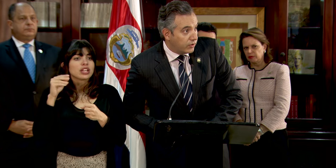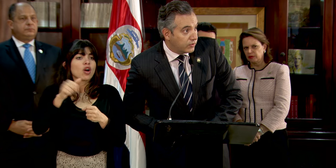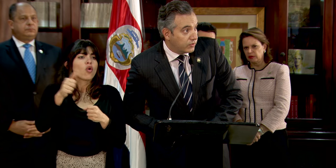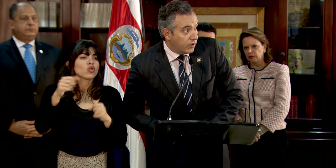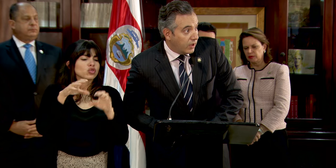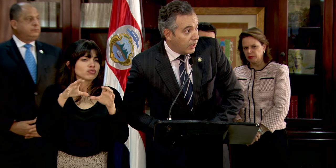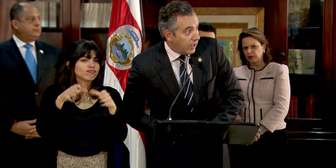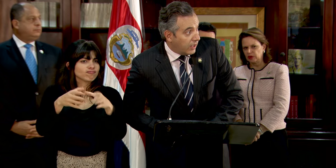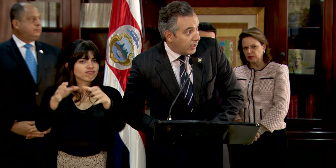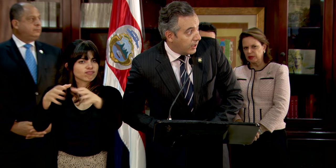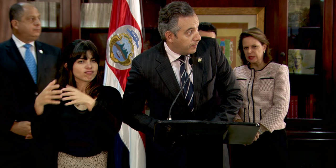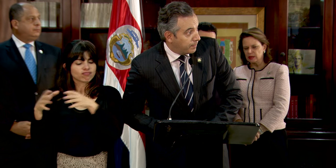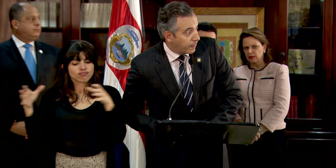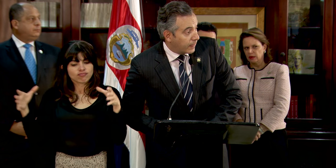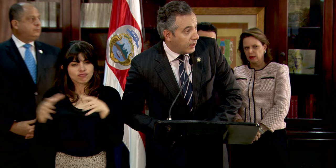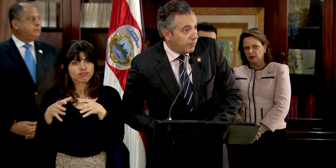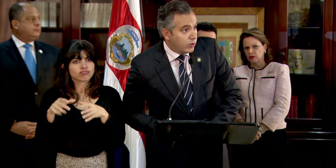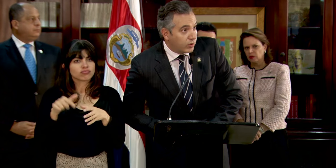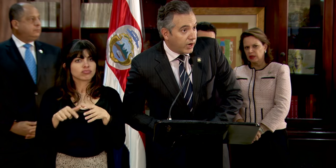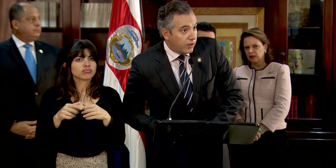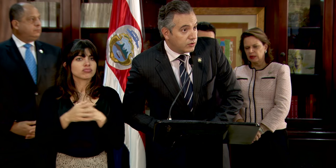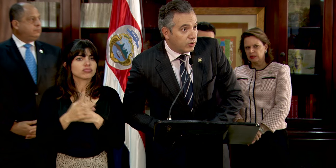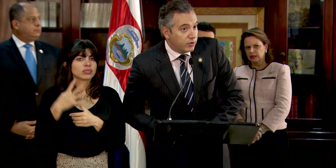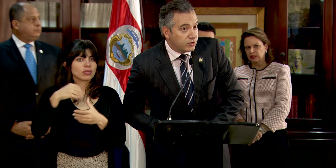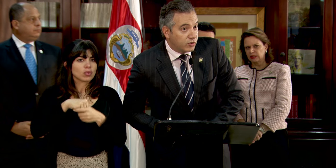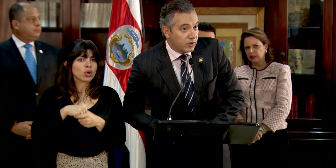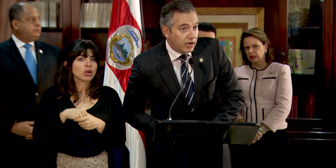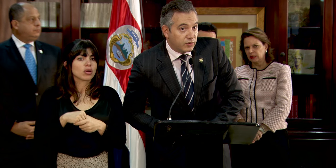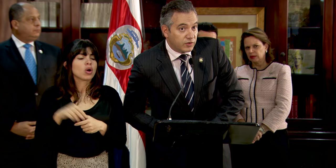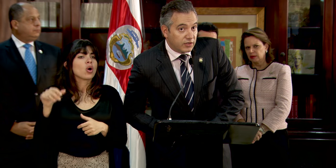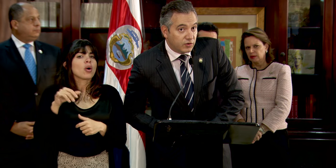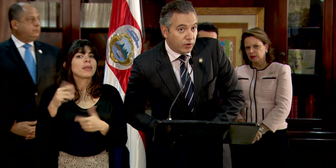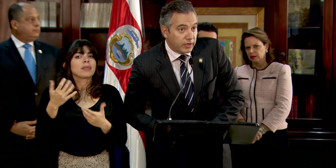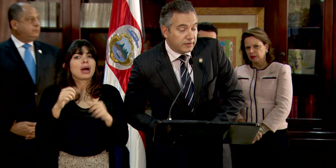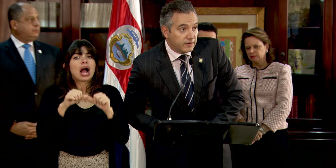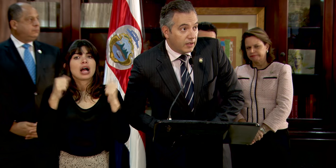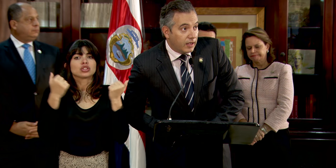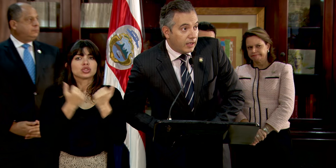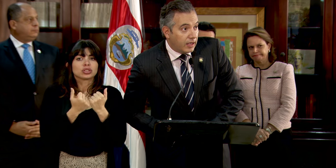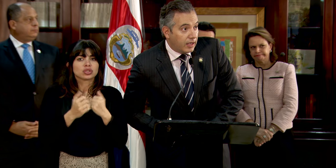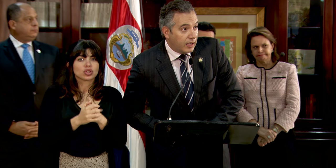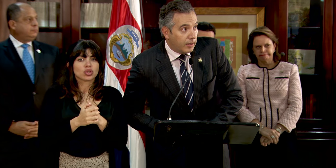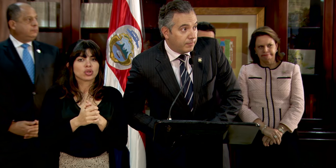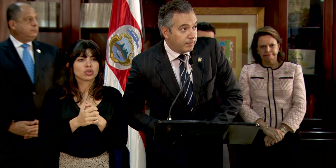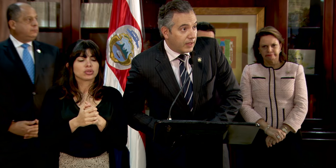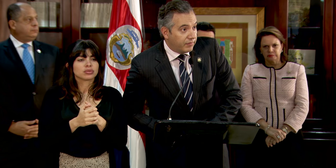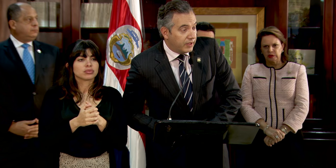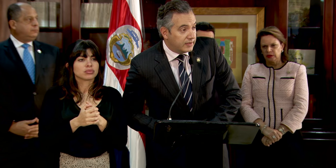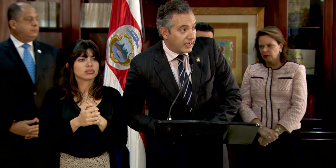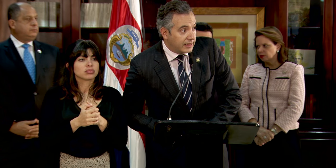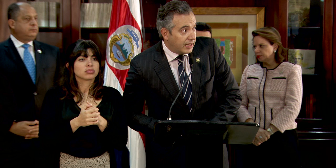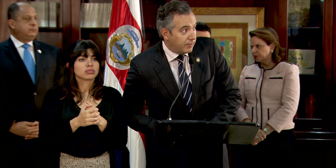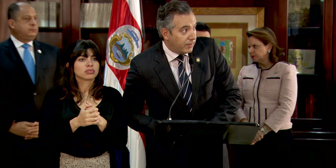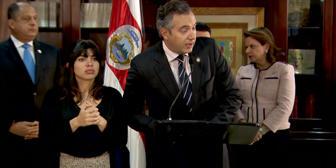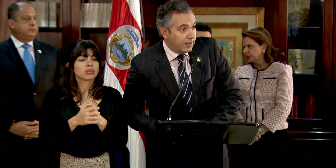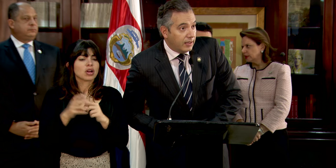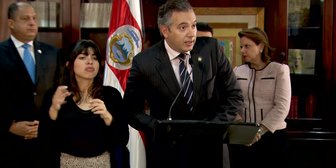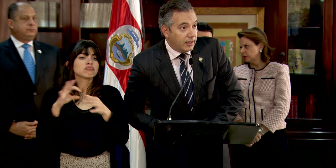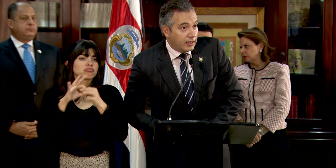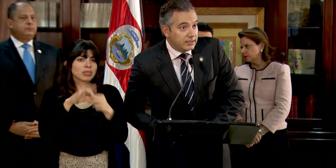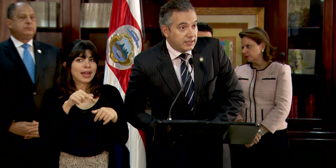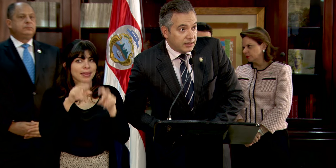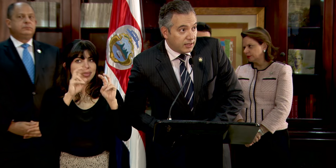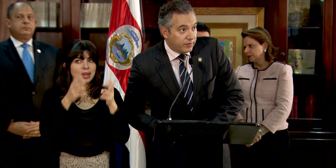otros órganos involucrados, como lo son asociaciones afines al tema,